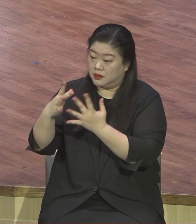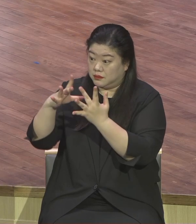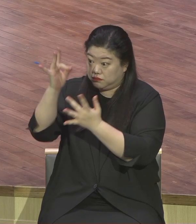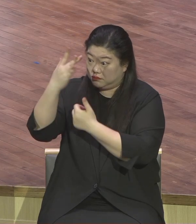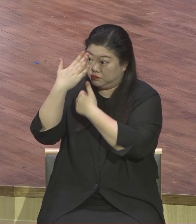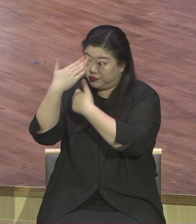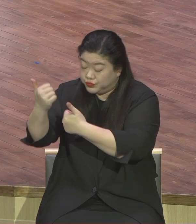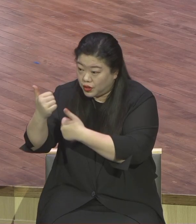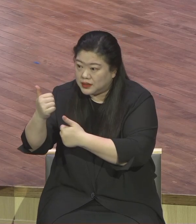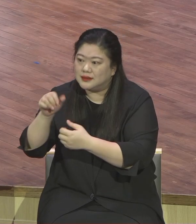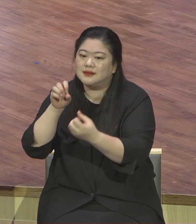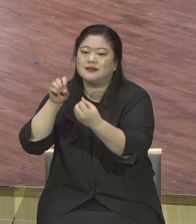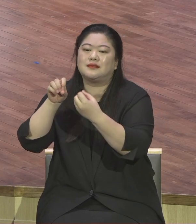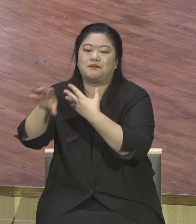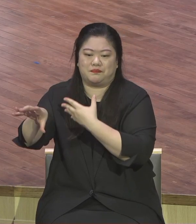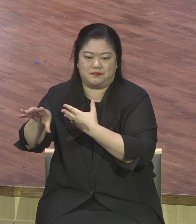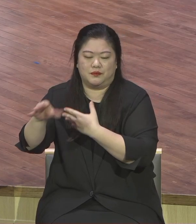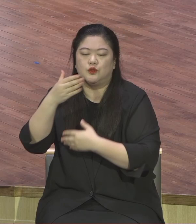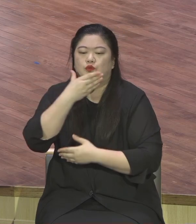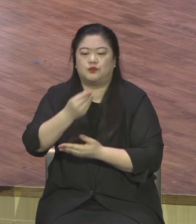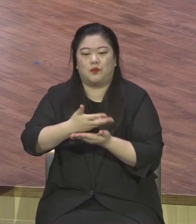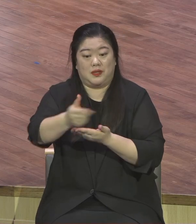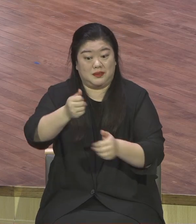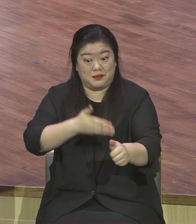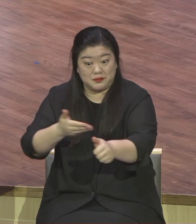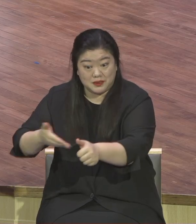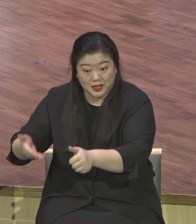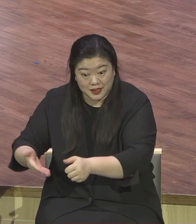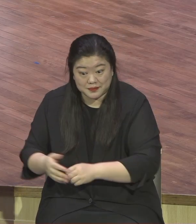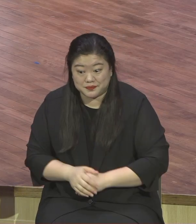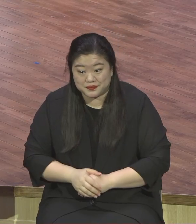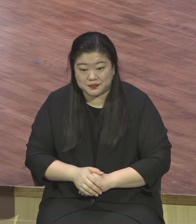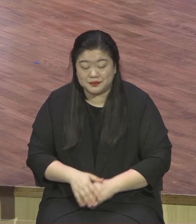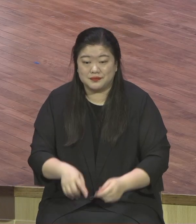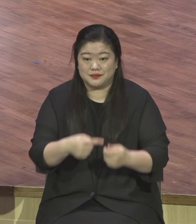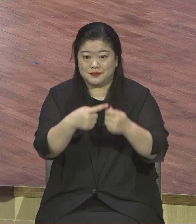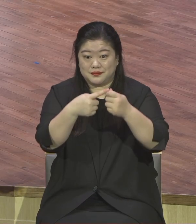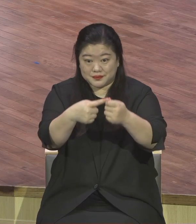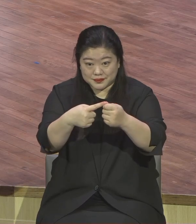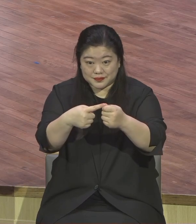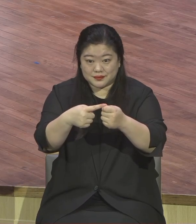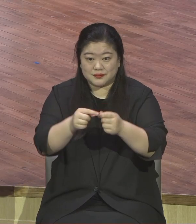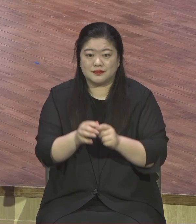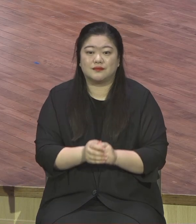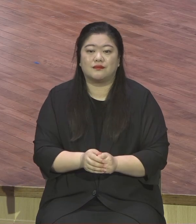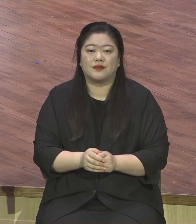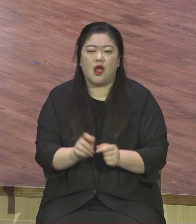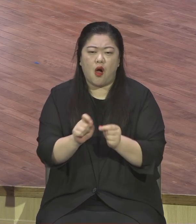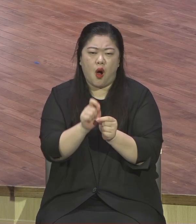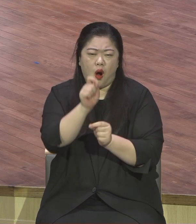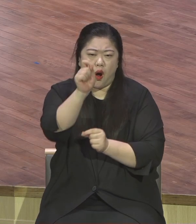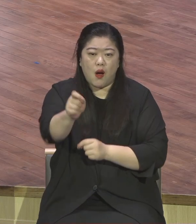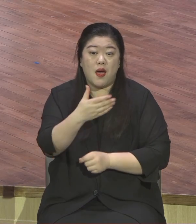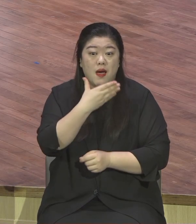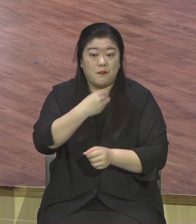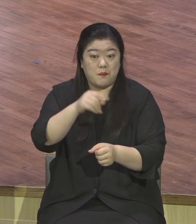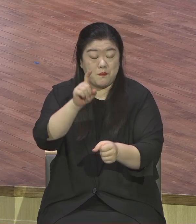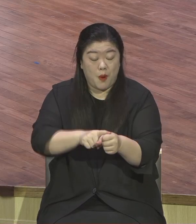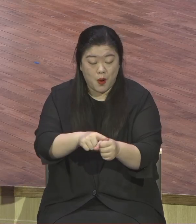축복합니다. 그럼 셋째로 영원한 행복으로의 초청입니다. 1절로